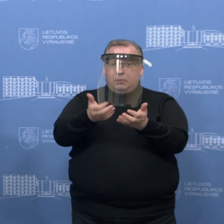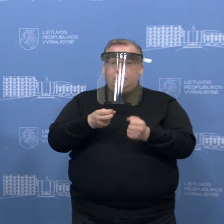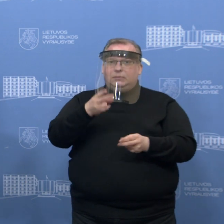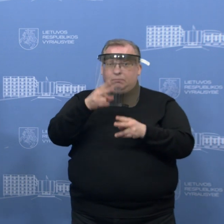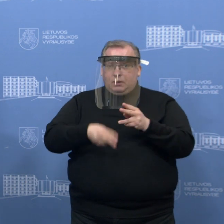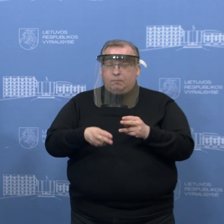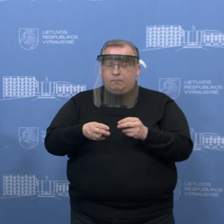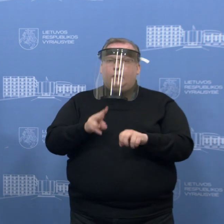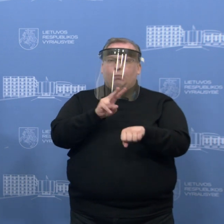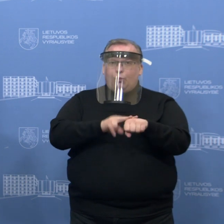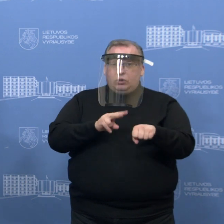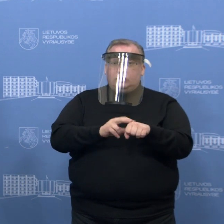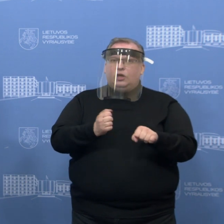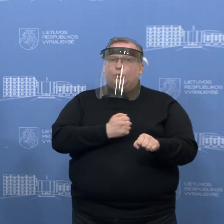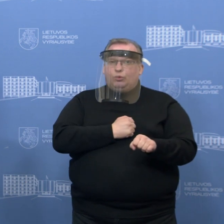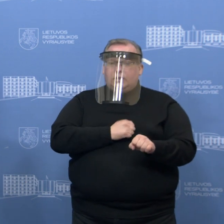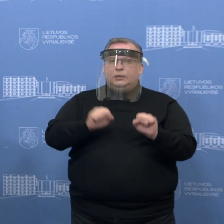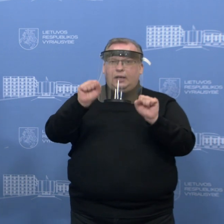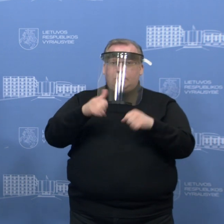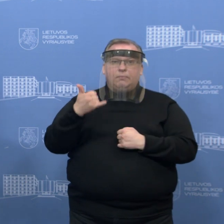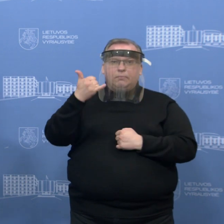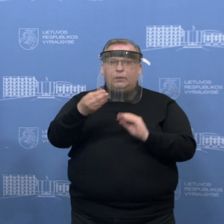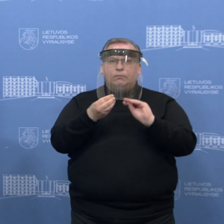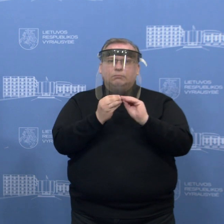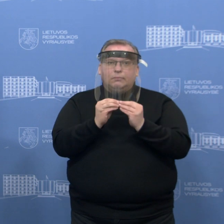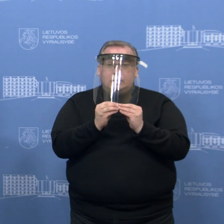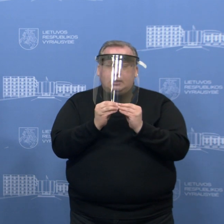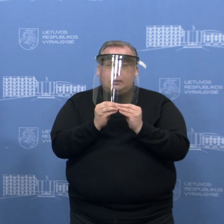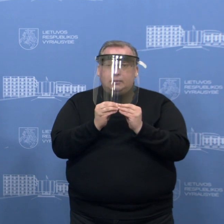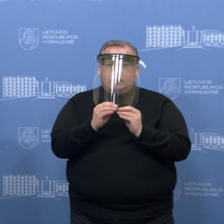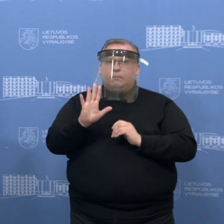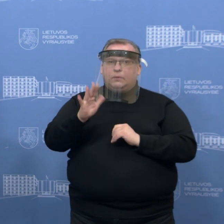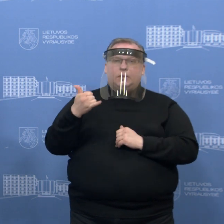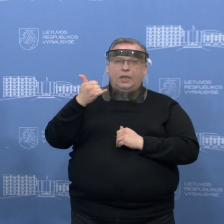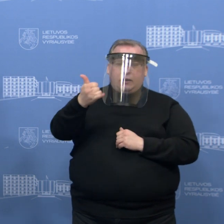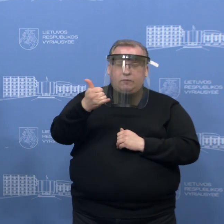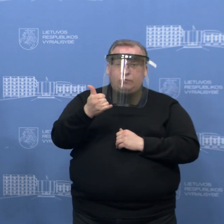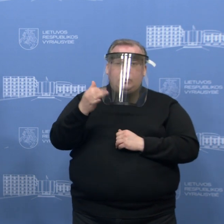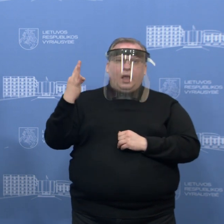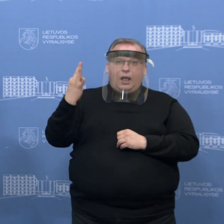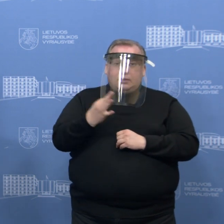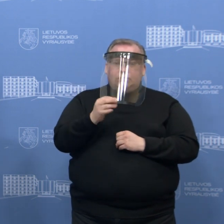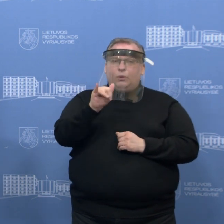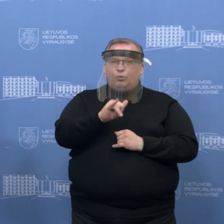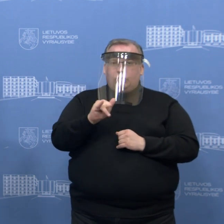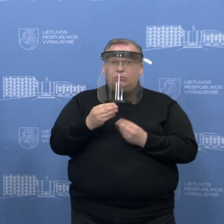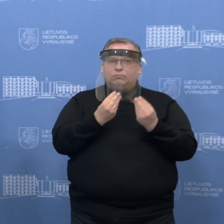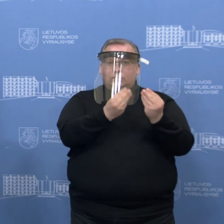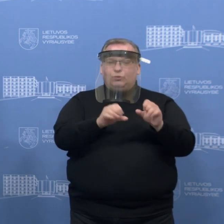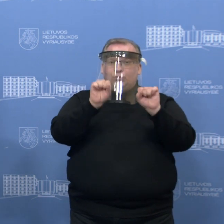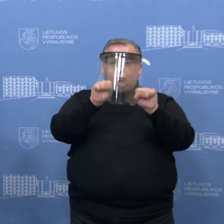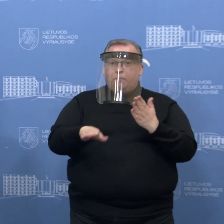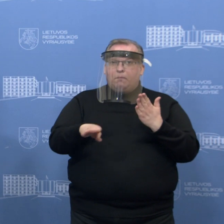policija turės galimybę konsultuotis, bus tam tikri telefonai, tam tikri asmenis, kurie suteiks galimas